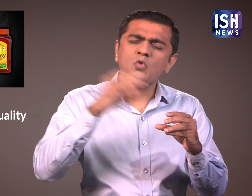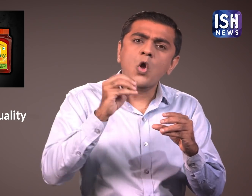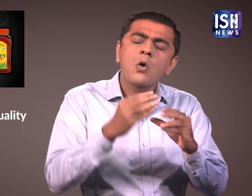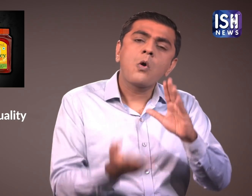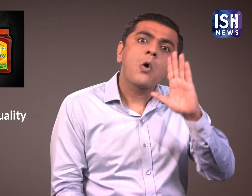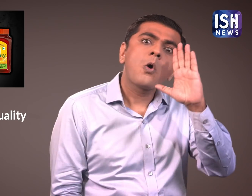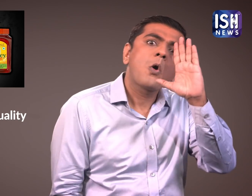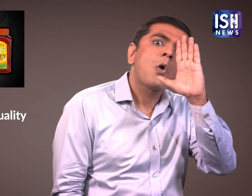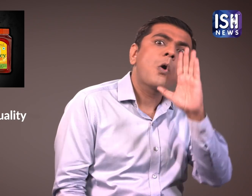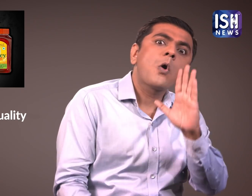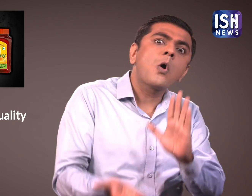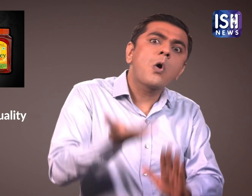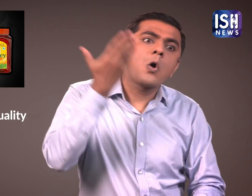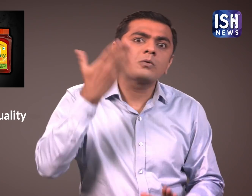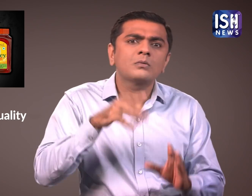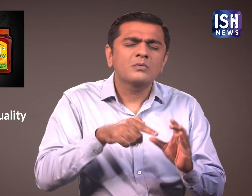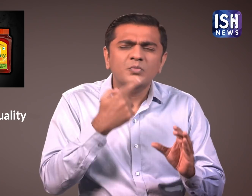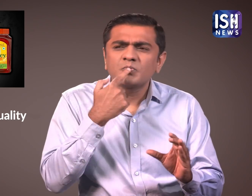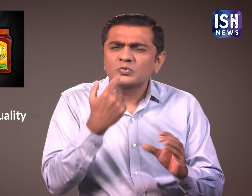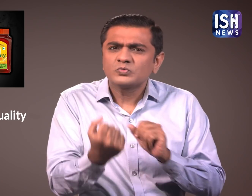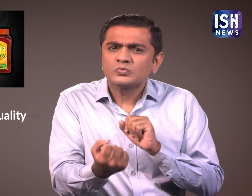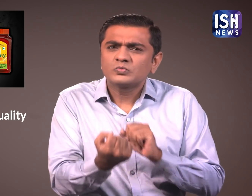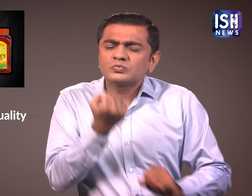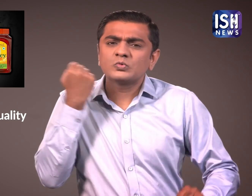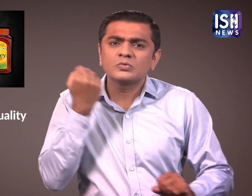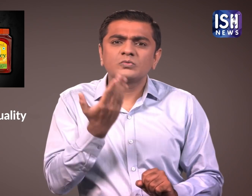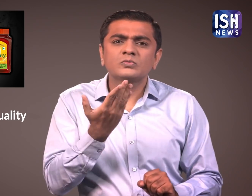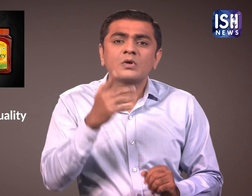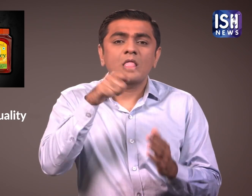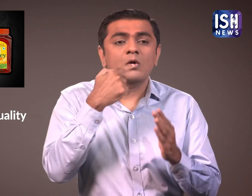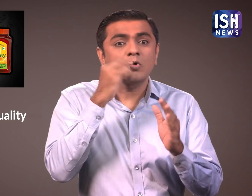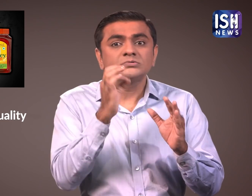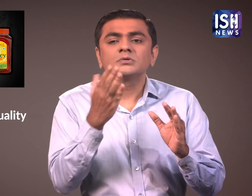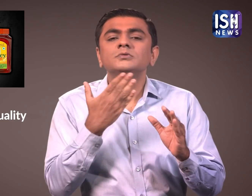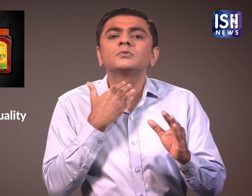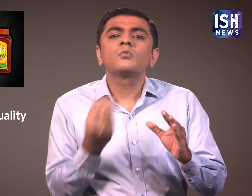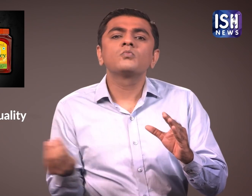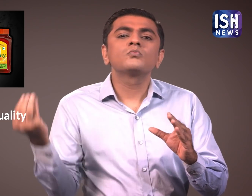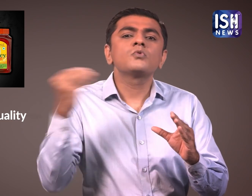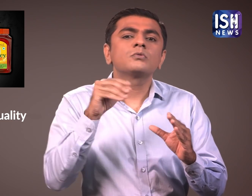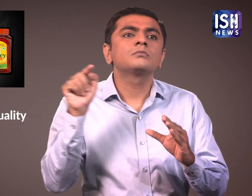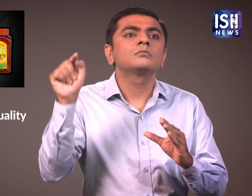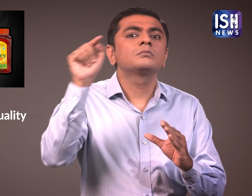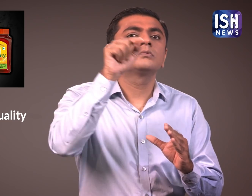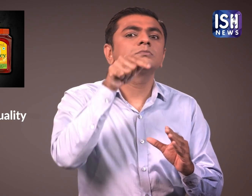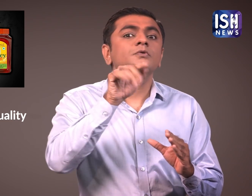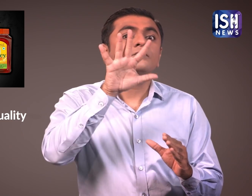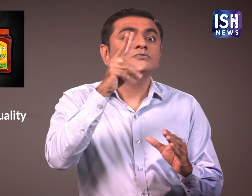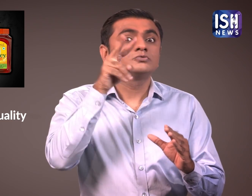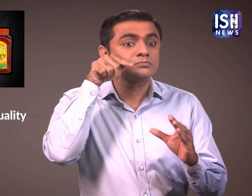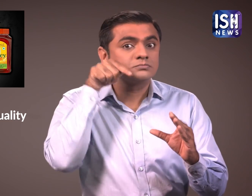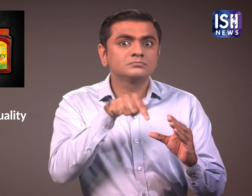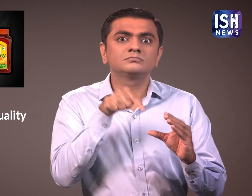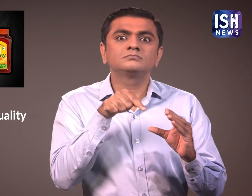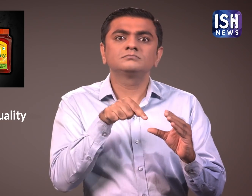है।